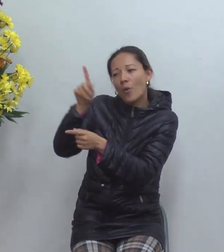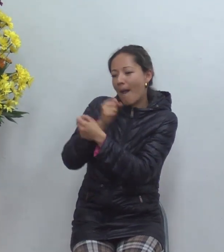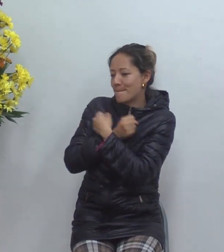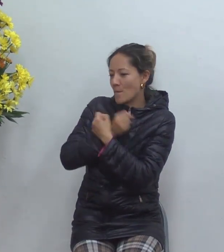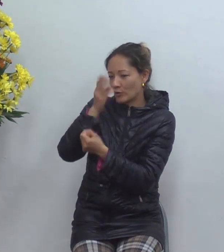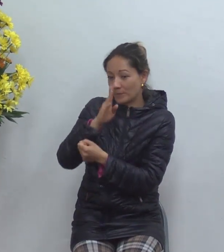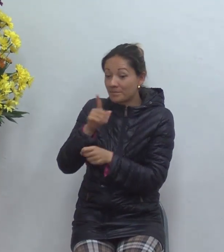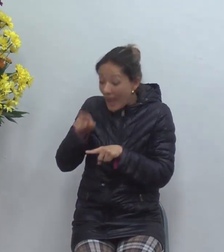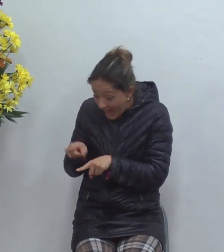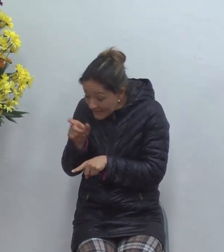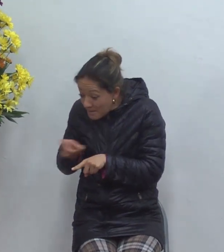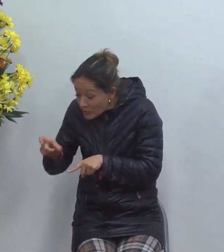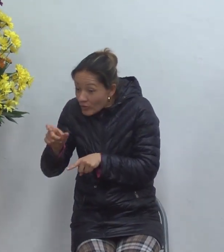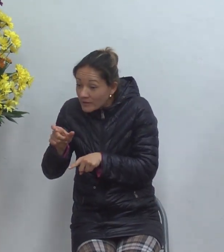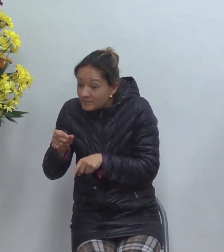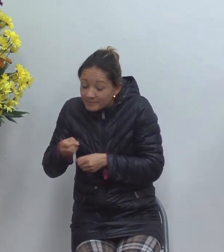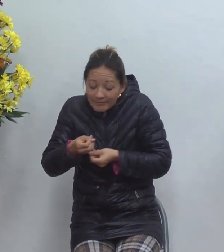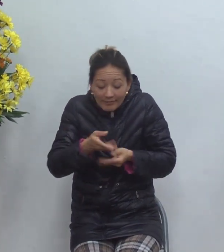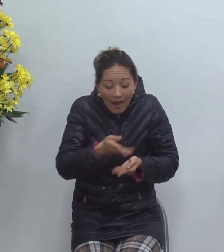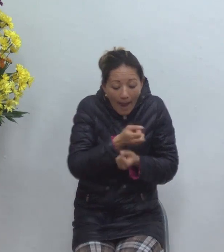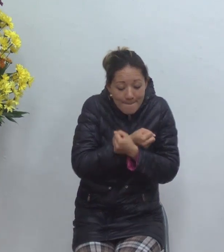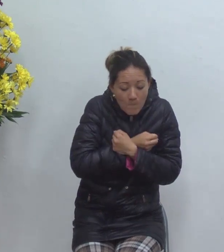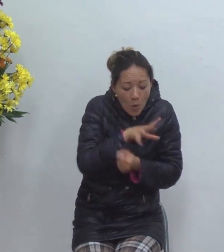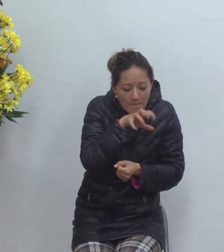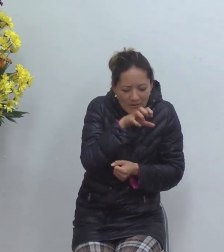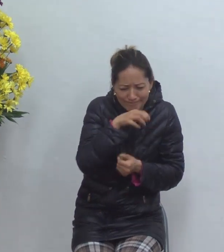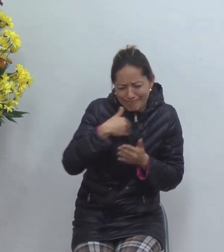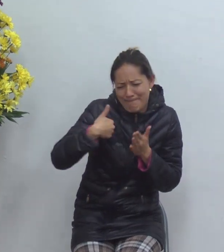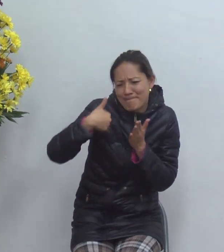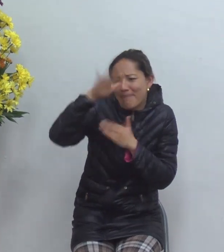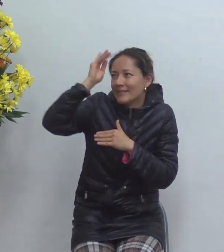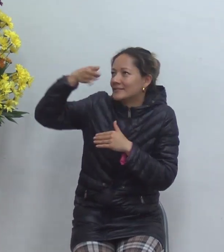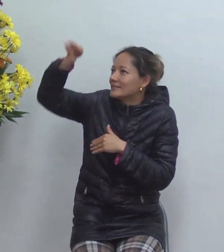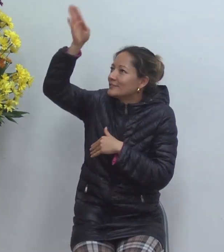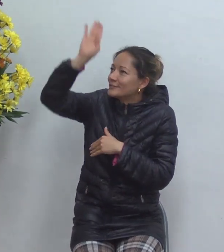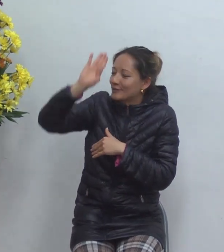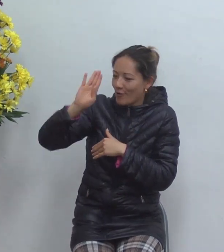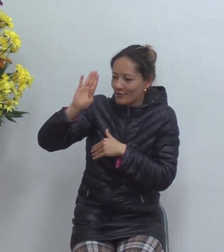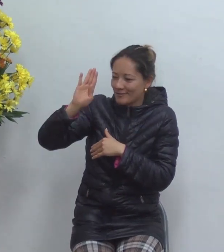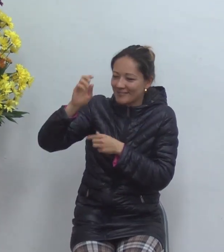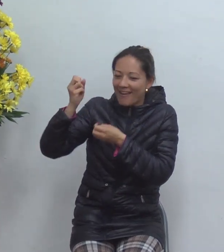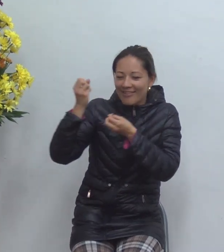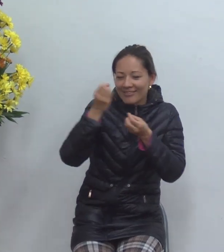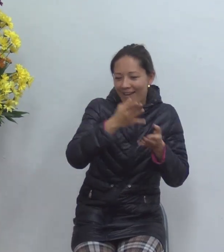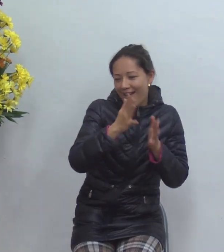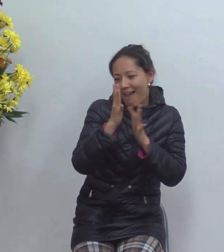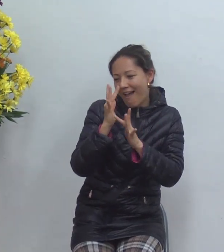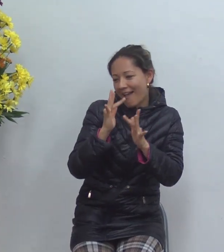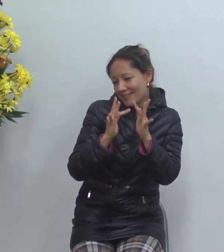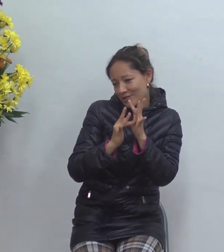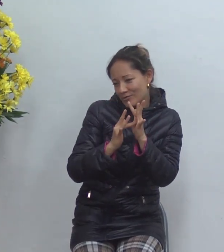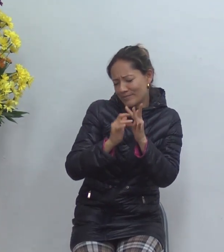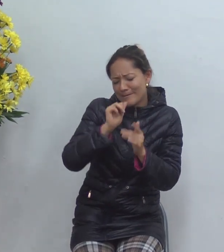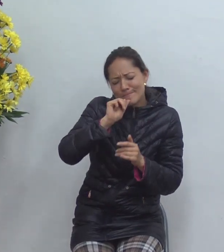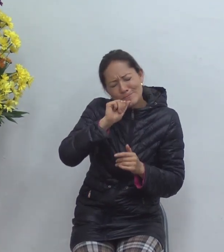buena con un perro botado en la calle ¿cuánto más Dios? que dio a su hijo Jesucristo a pagar por nuestros